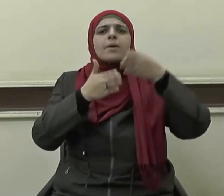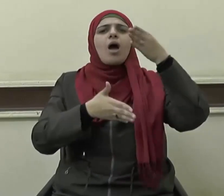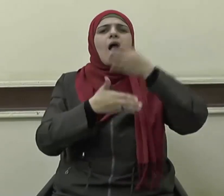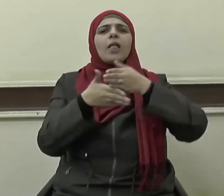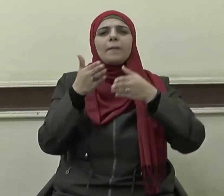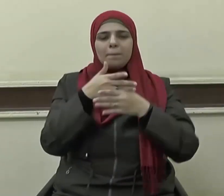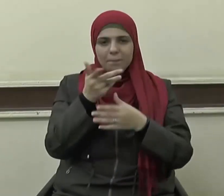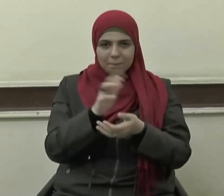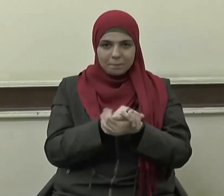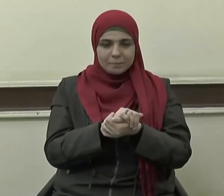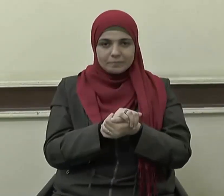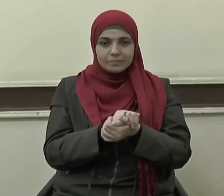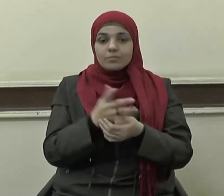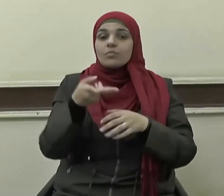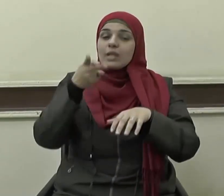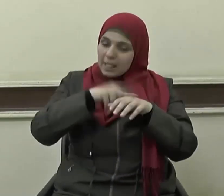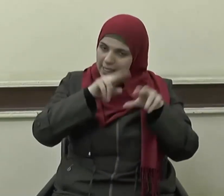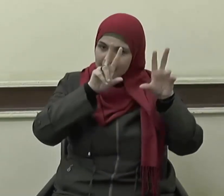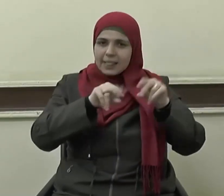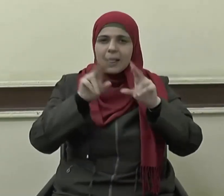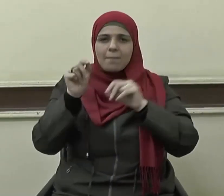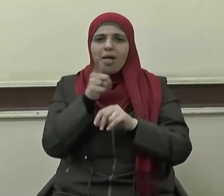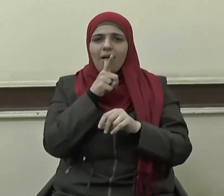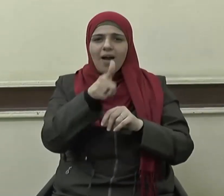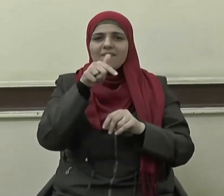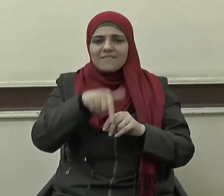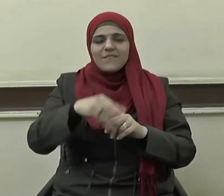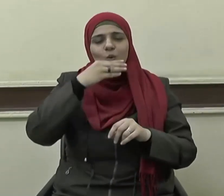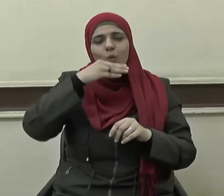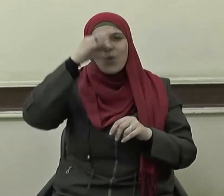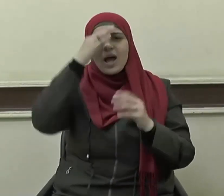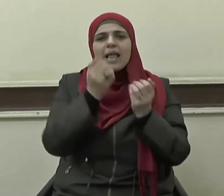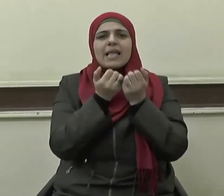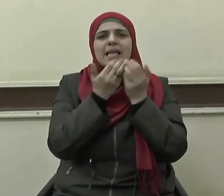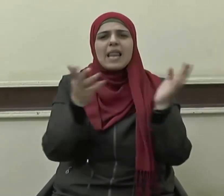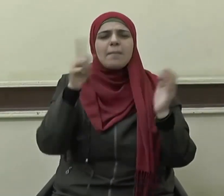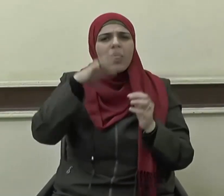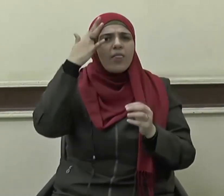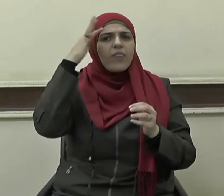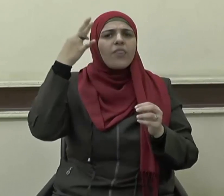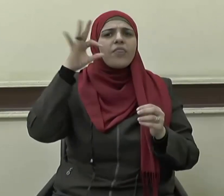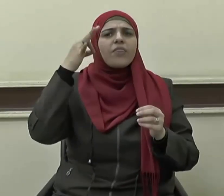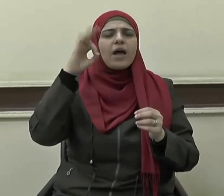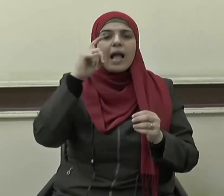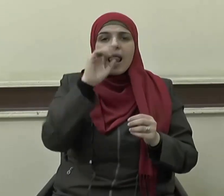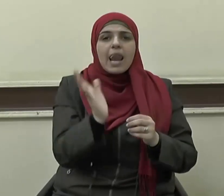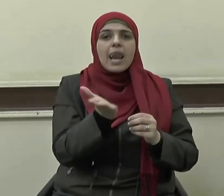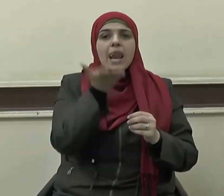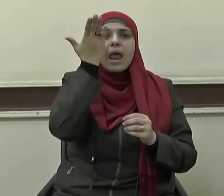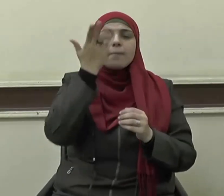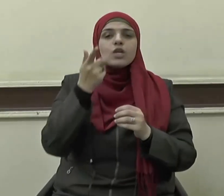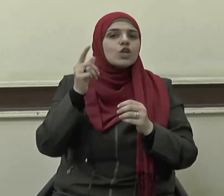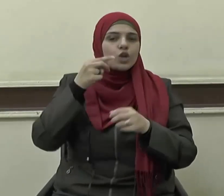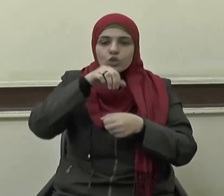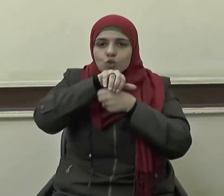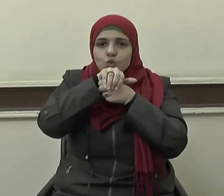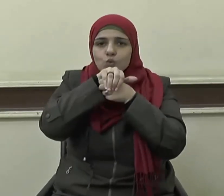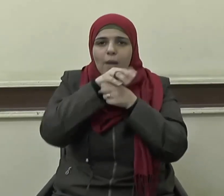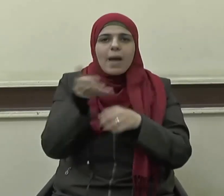كما أشار القرآن الكريم إلى فطنة وزكاء سيدنا سليمان عليه السلام